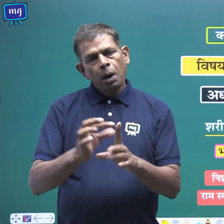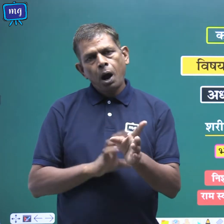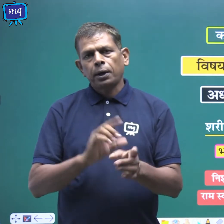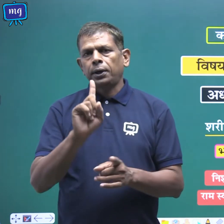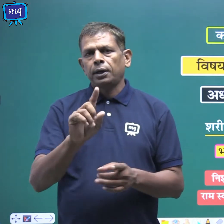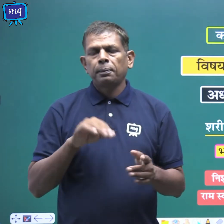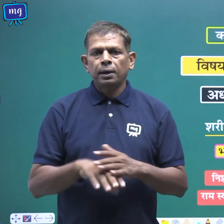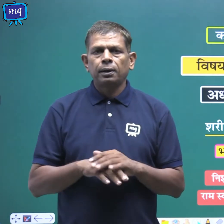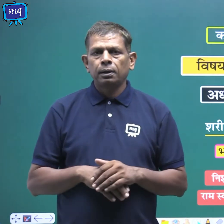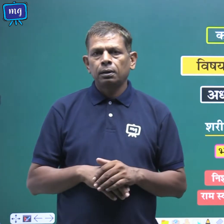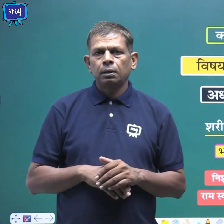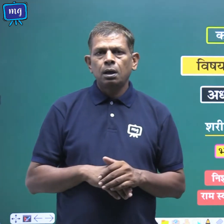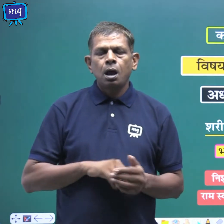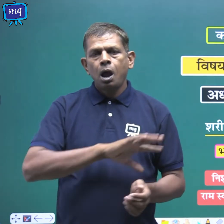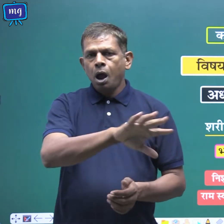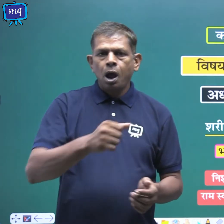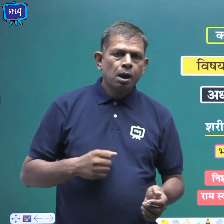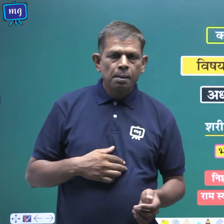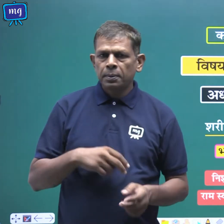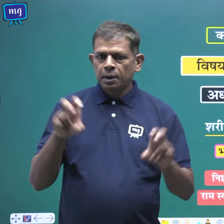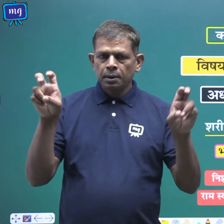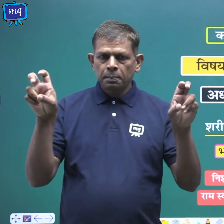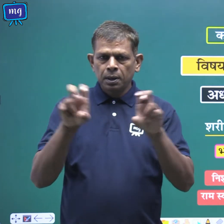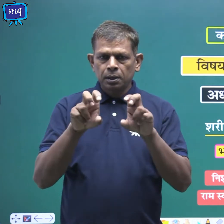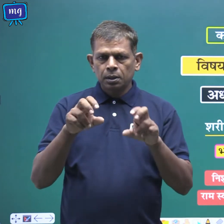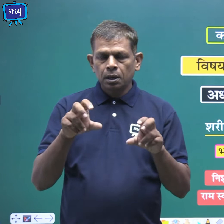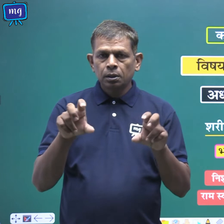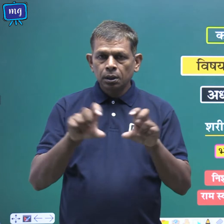में हमने पाठ का सारांश जाना